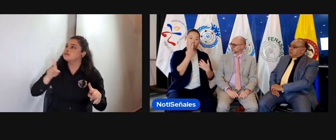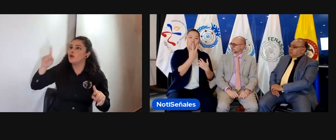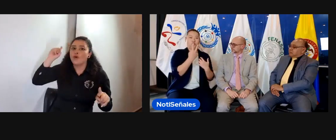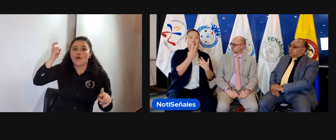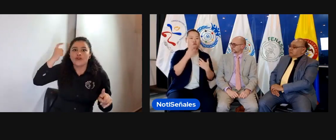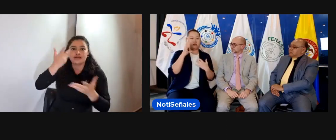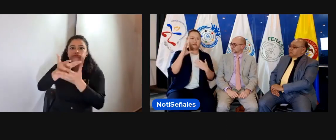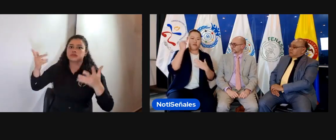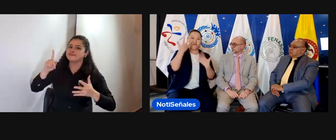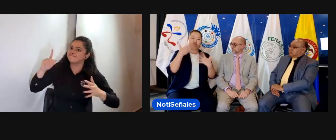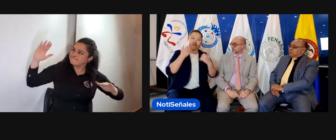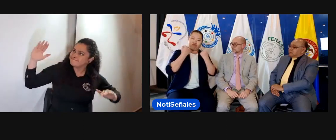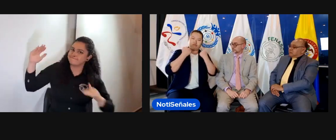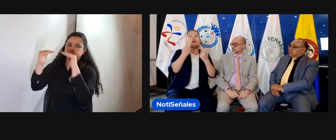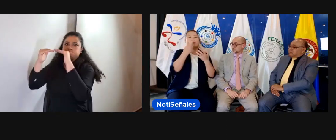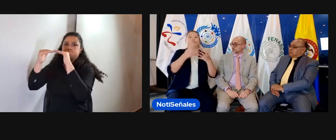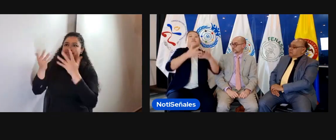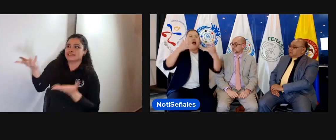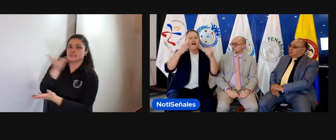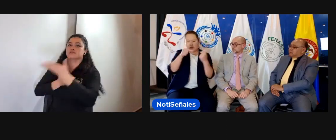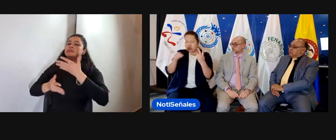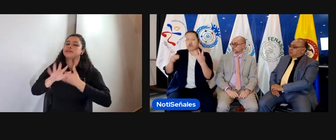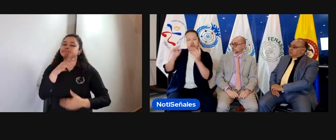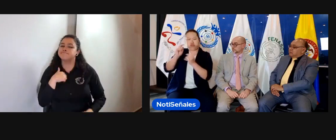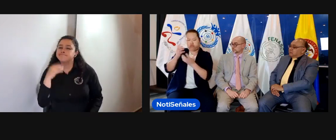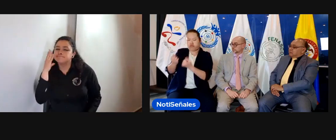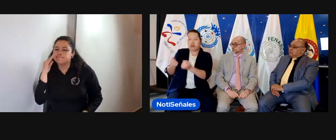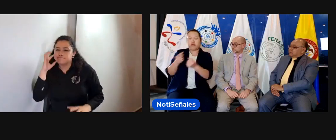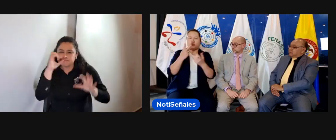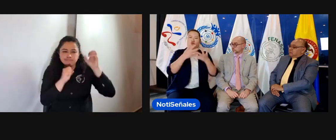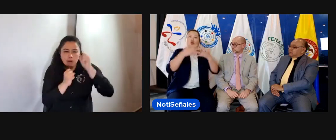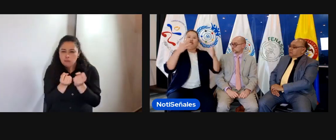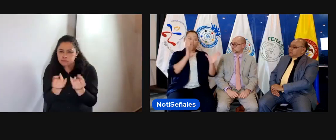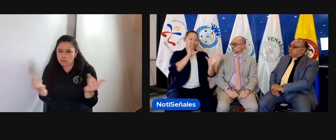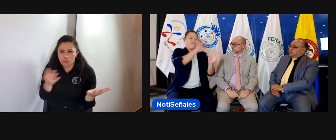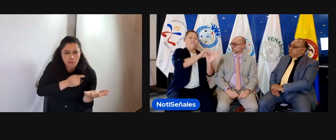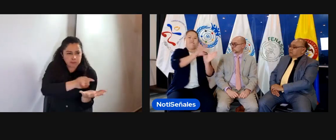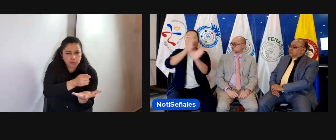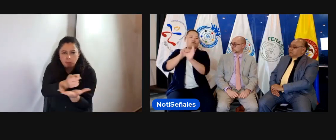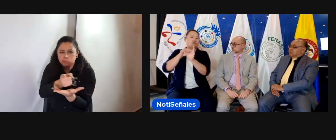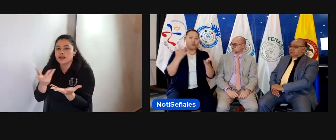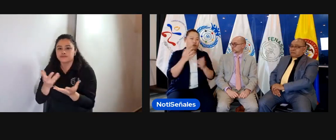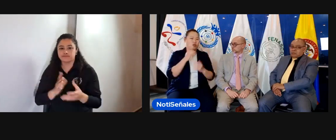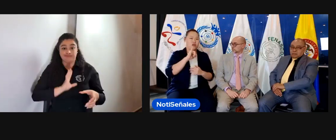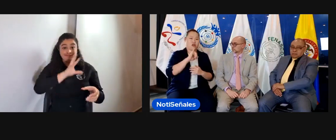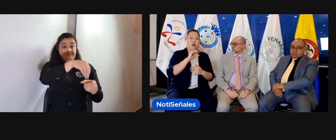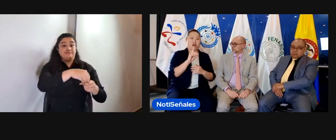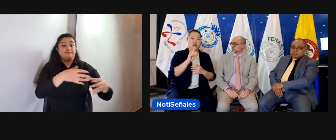nivel. Tenemos dos intereses particulares. Bueno, hay varios intereses, pero dos intereses particulares.